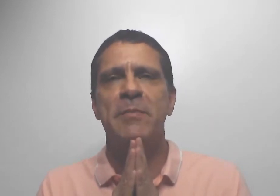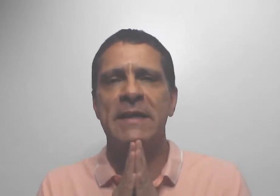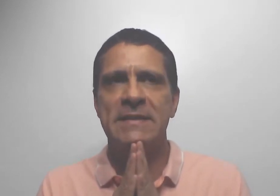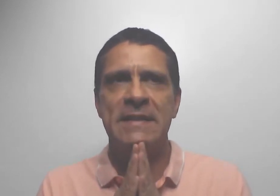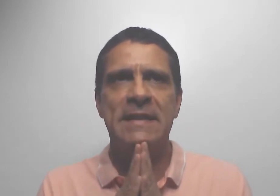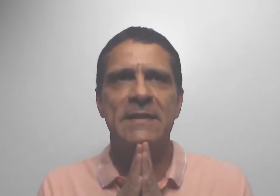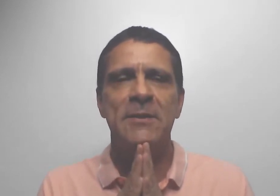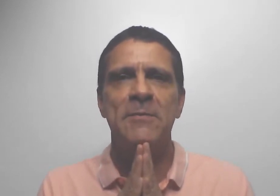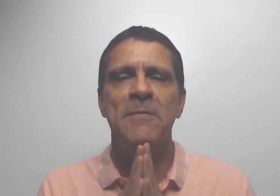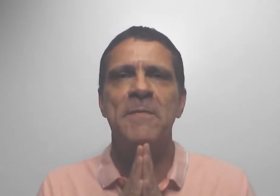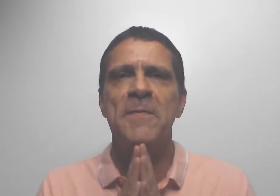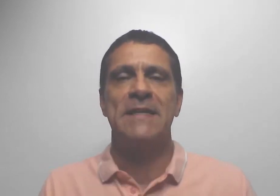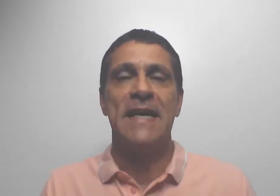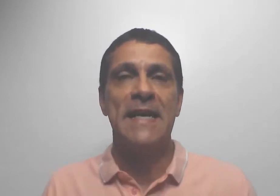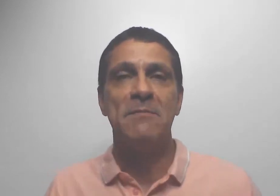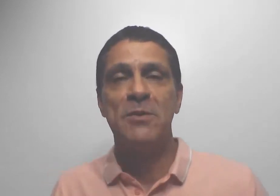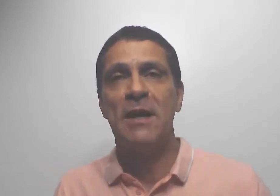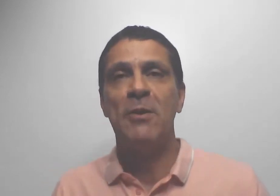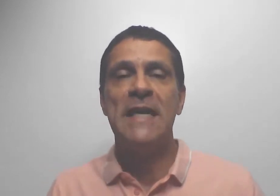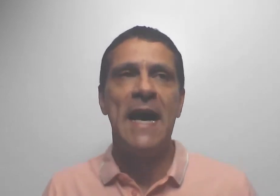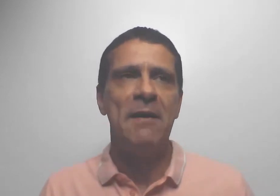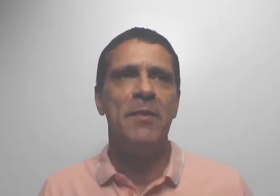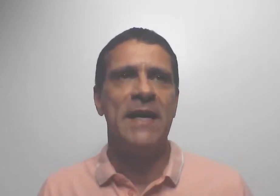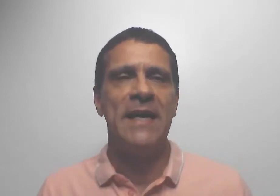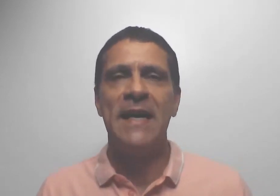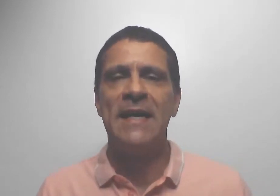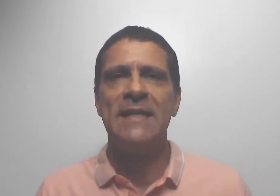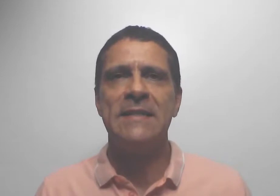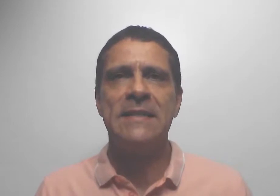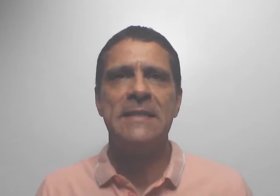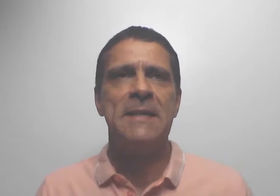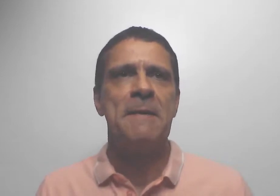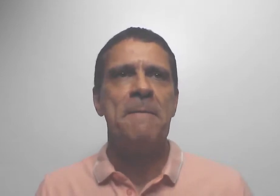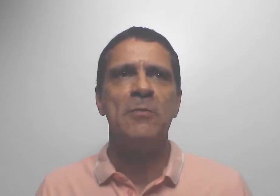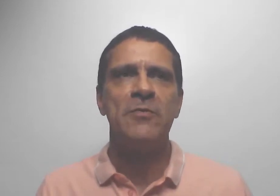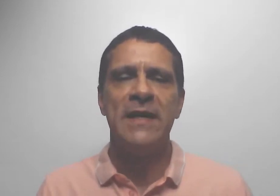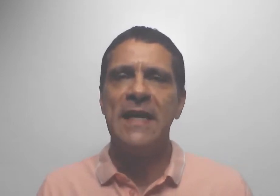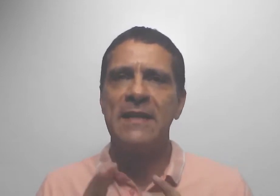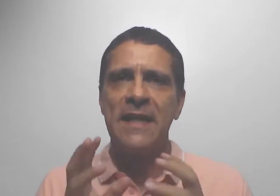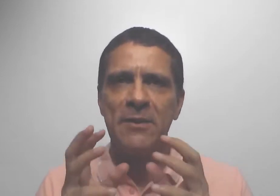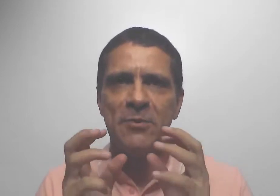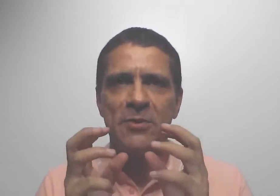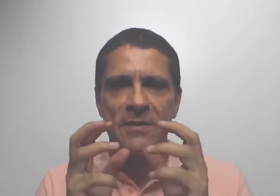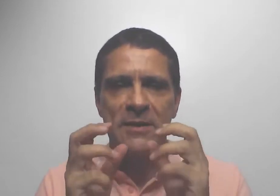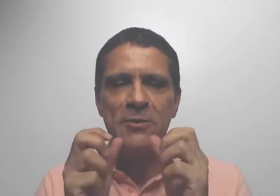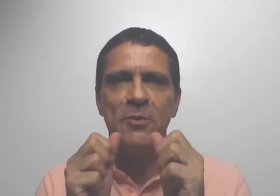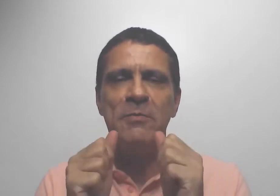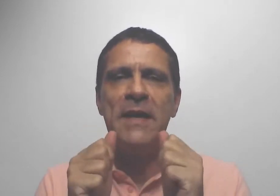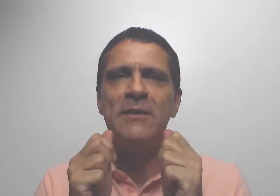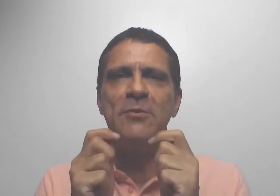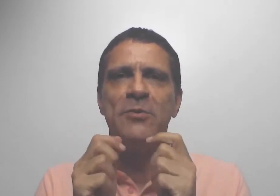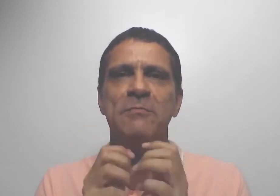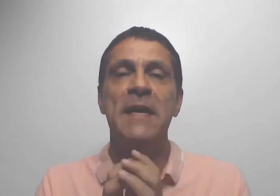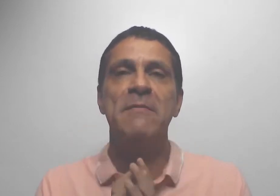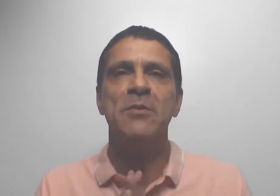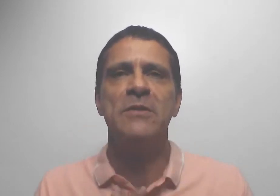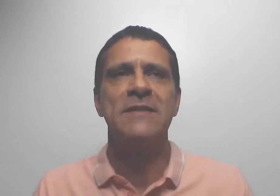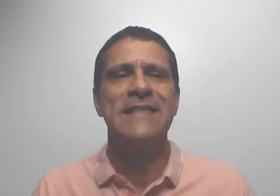representam, passaríamos a olhar para elas como verdadeiros instrumentos, membros